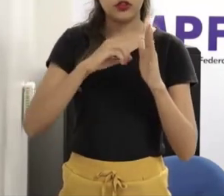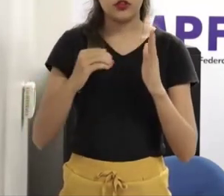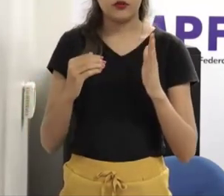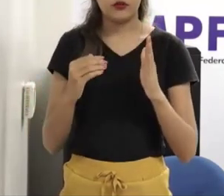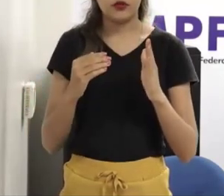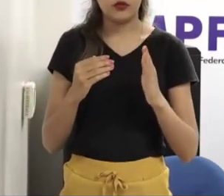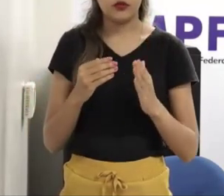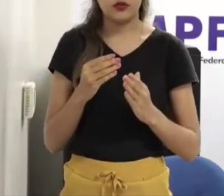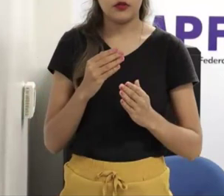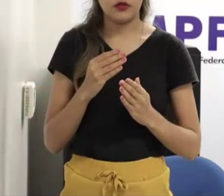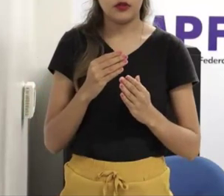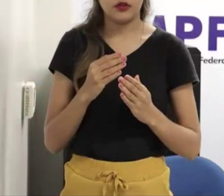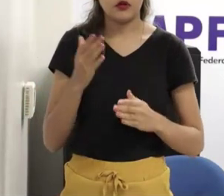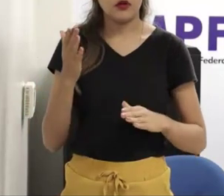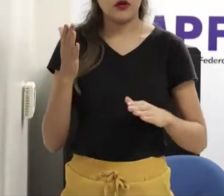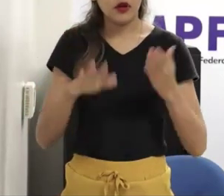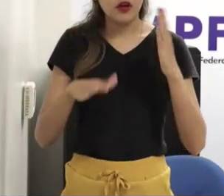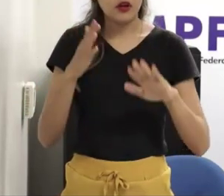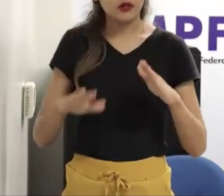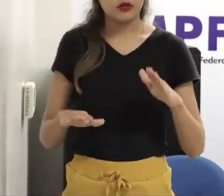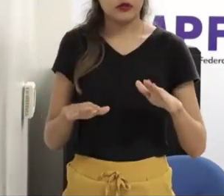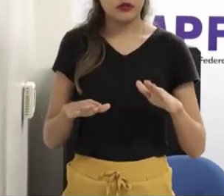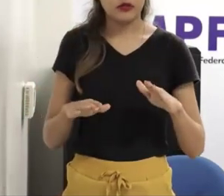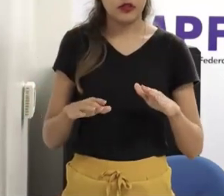Muitas vezes, são por conhecidos, né?